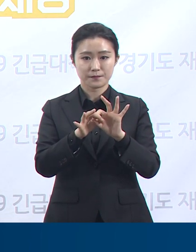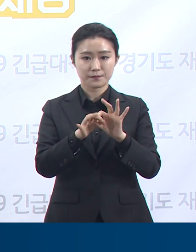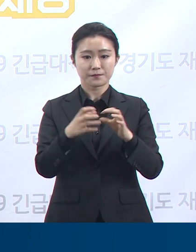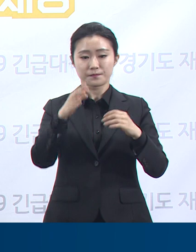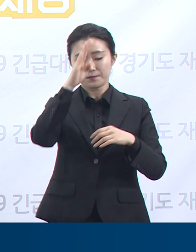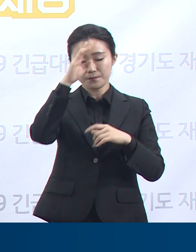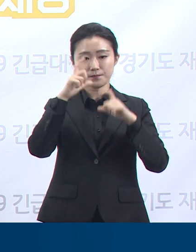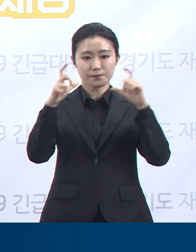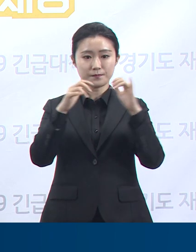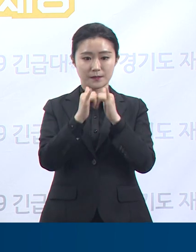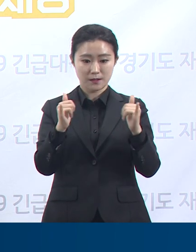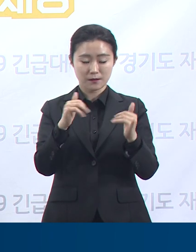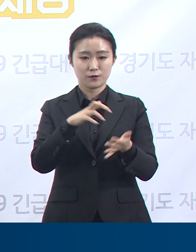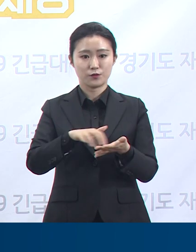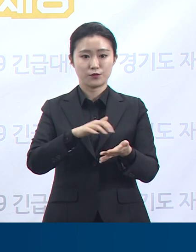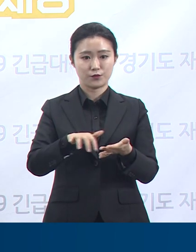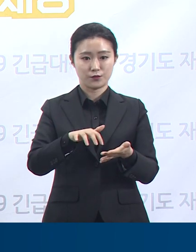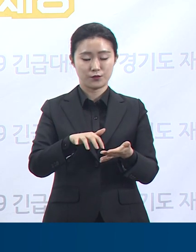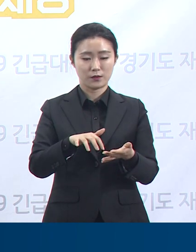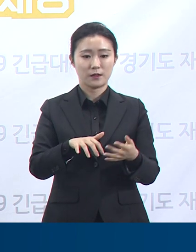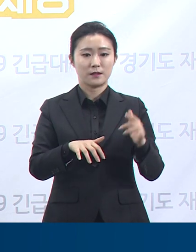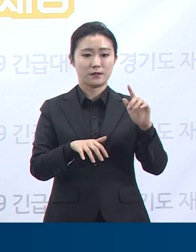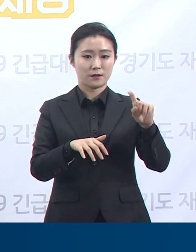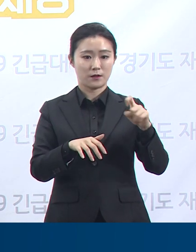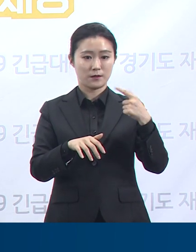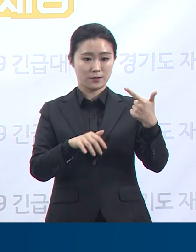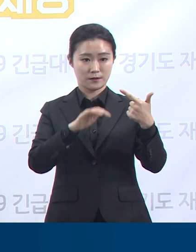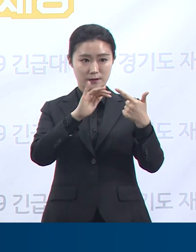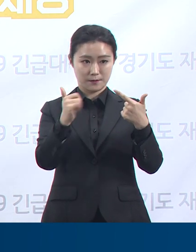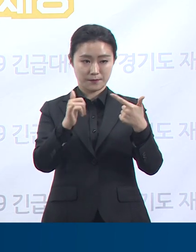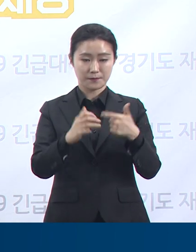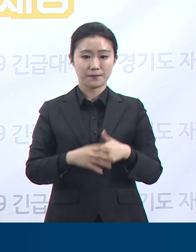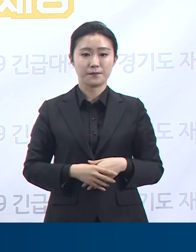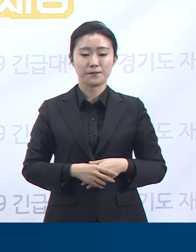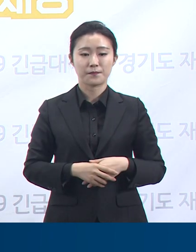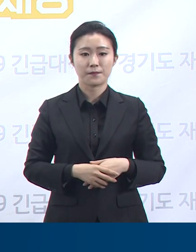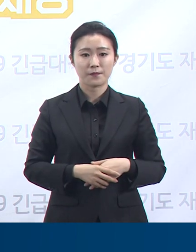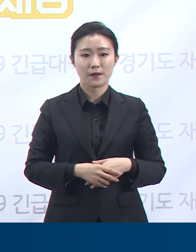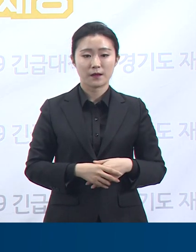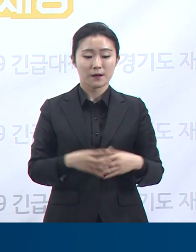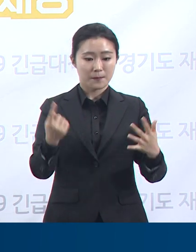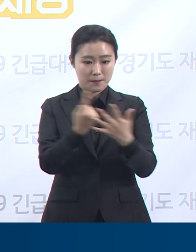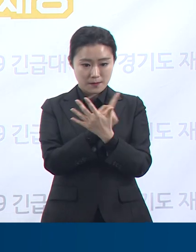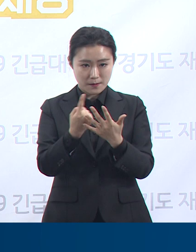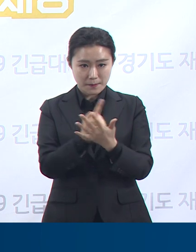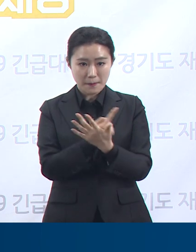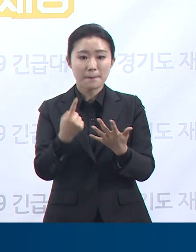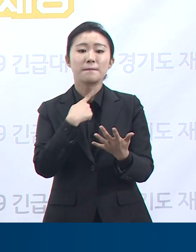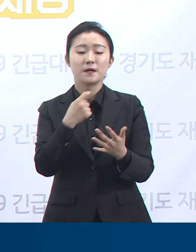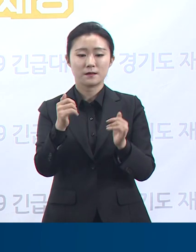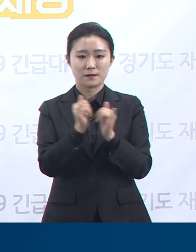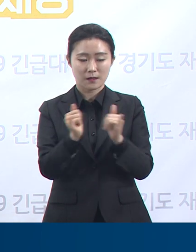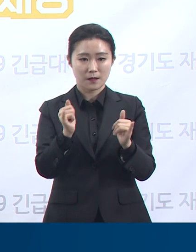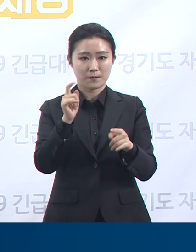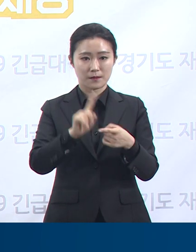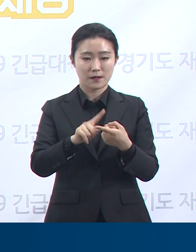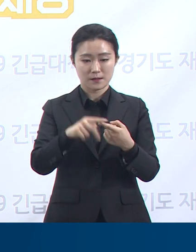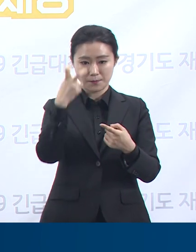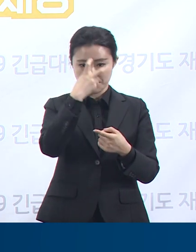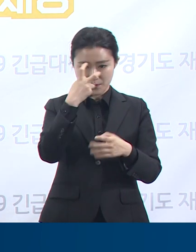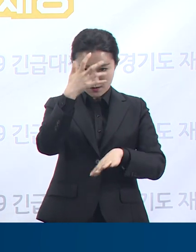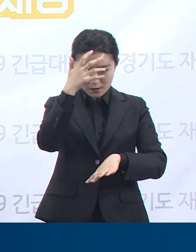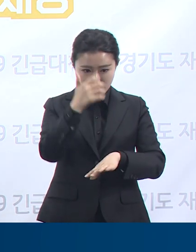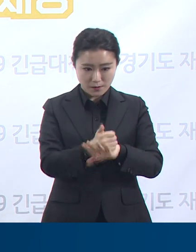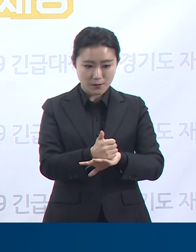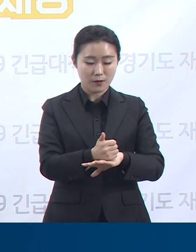확진자는 총 16명으로, 접촉자 등 570명에 대한 진단검사를 실시하여 16명의 확진 판정을 받았고,